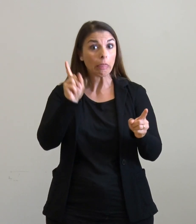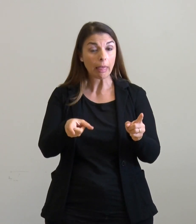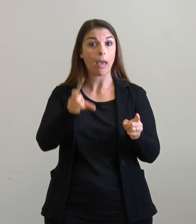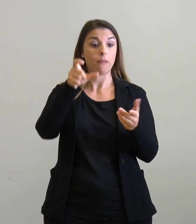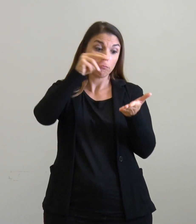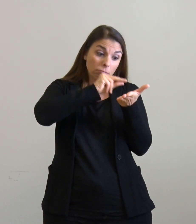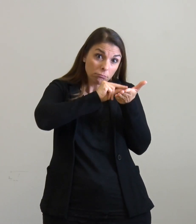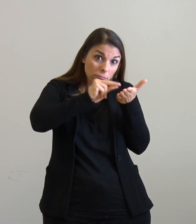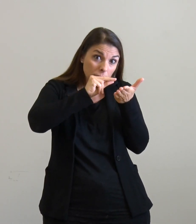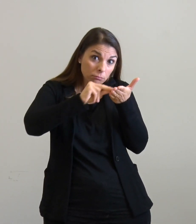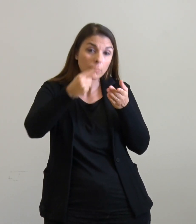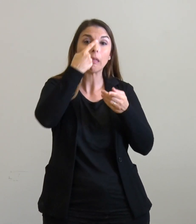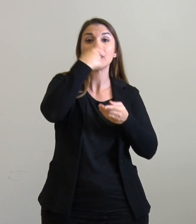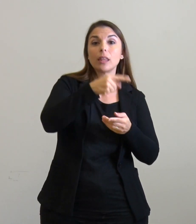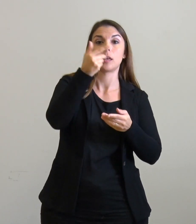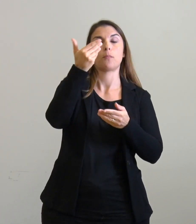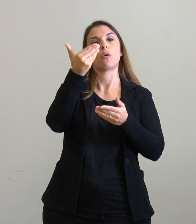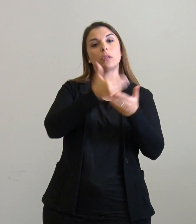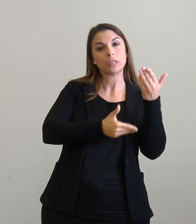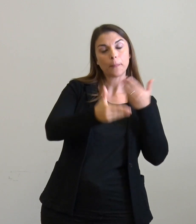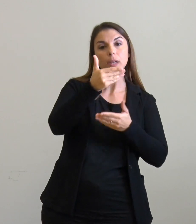al tipo e alla percentuale di disabilità.